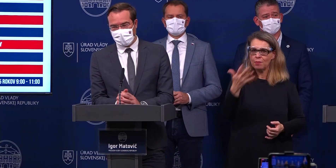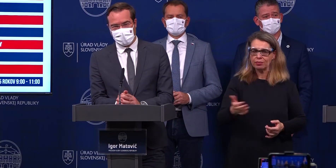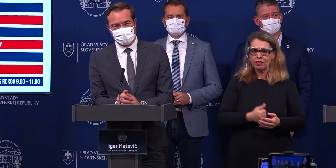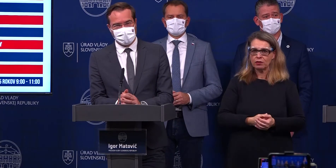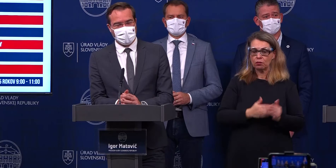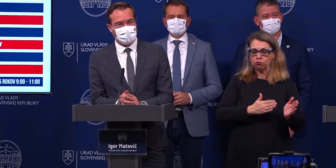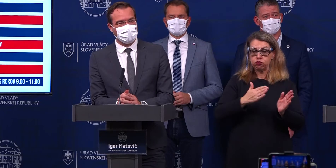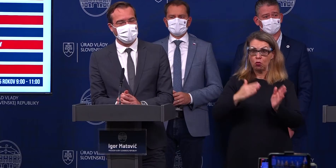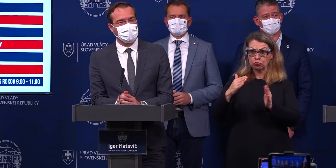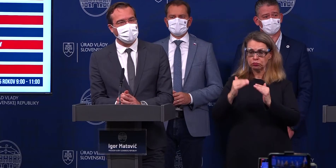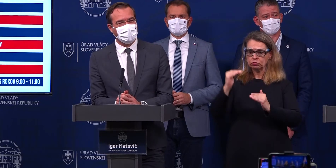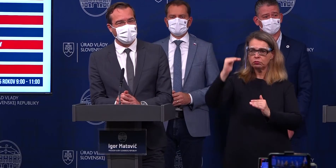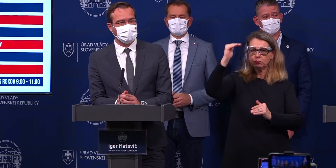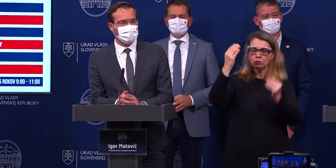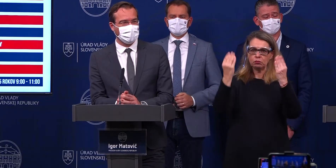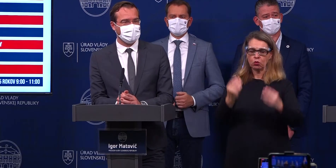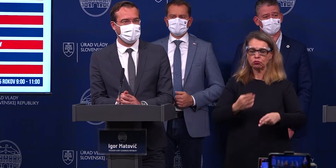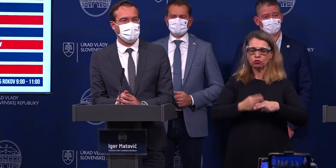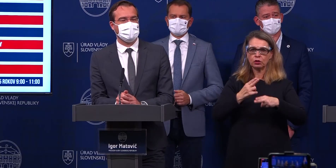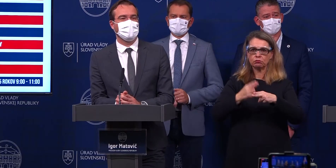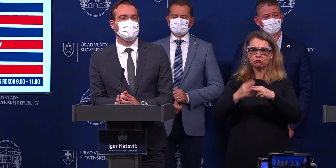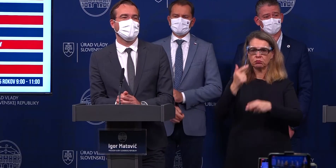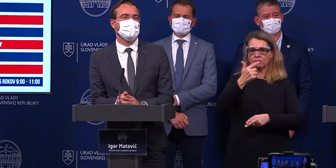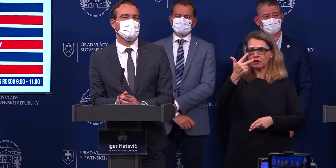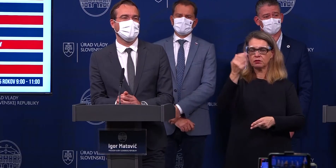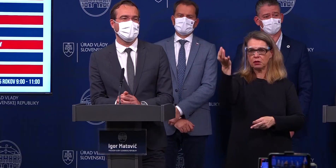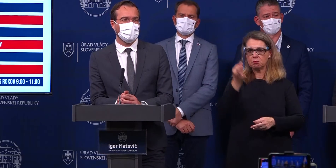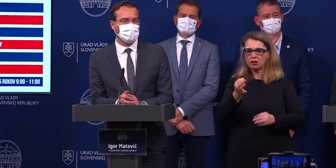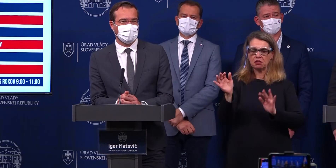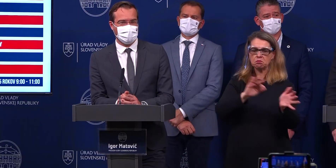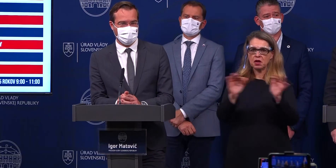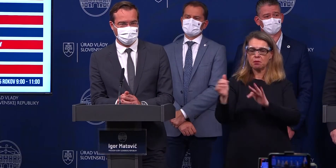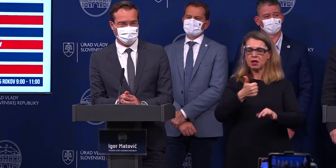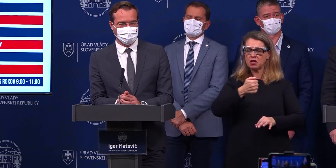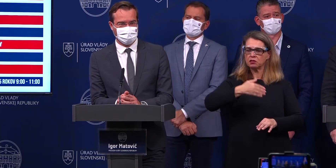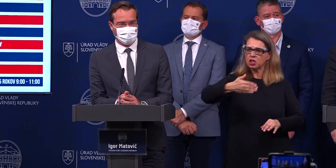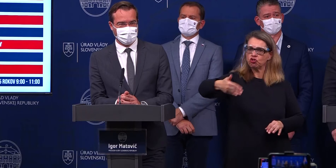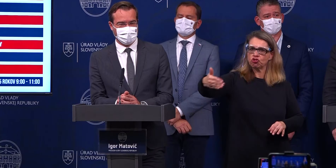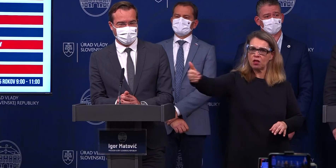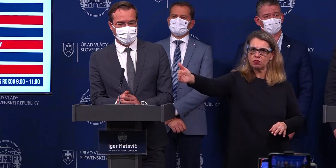postupne nám vstúpali počty infikovaných zhruba 23 % priemerne týždenne. Niekoľko týždňov.